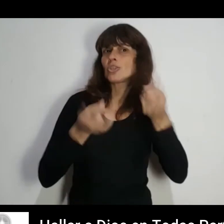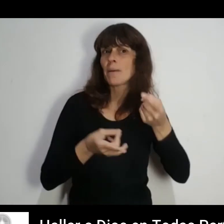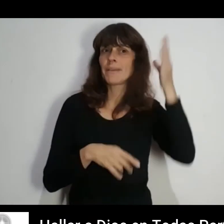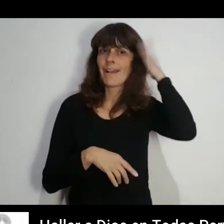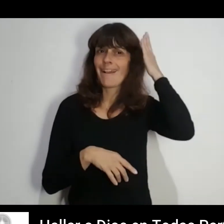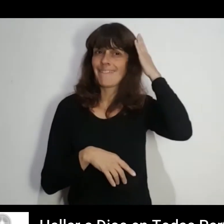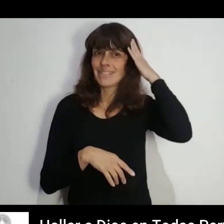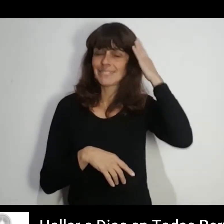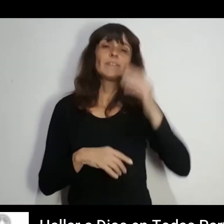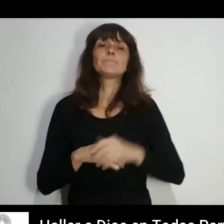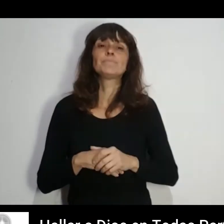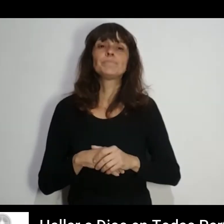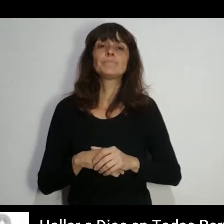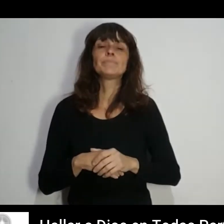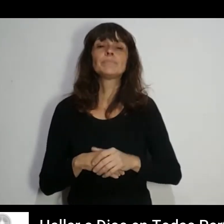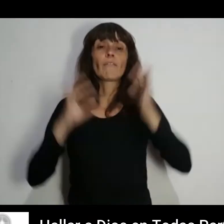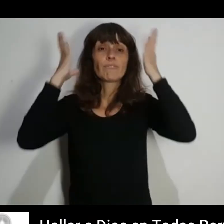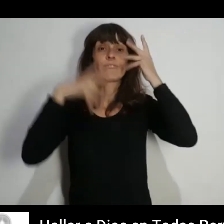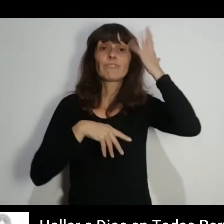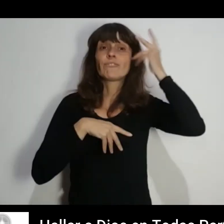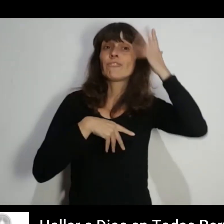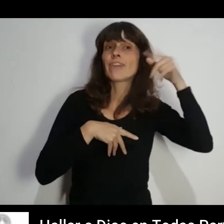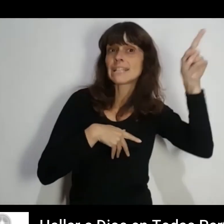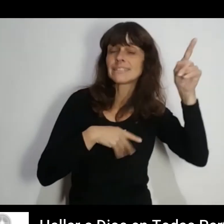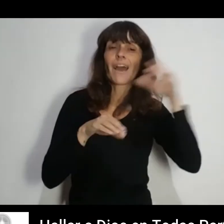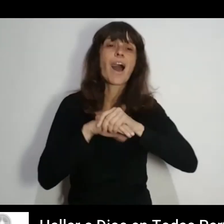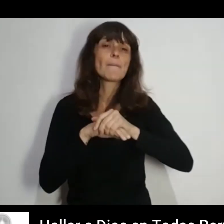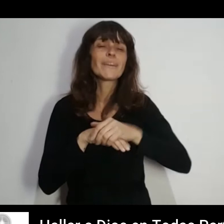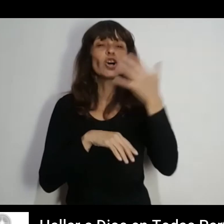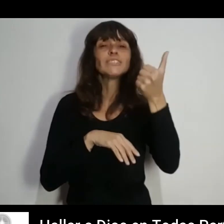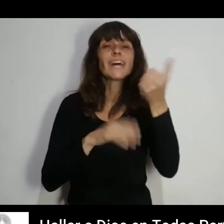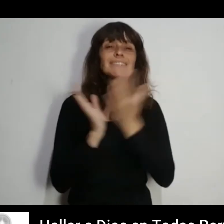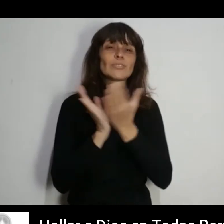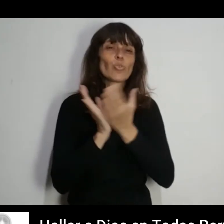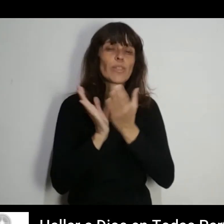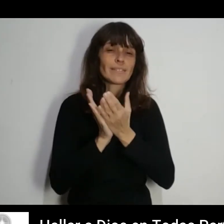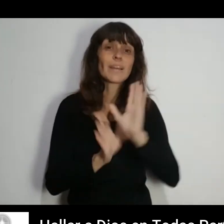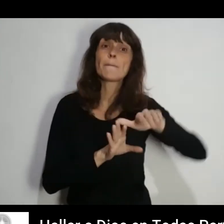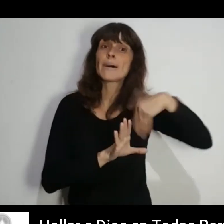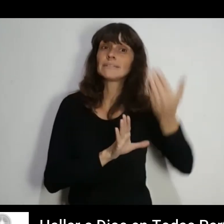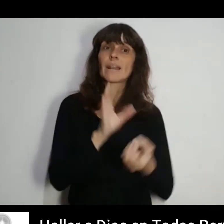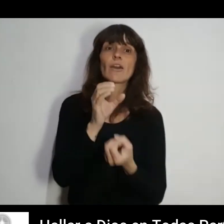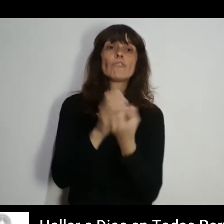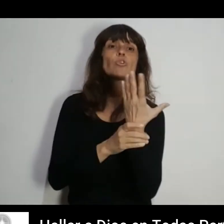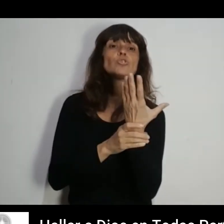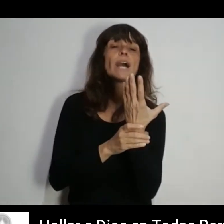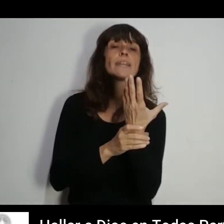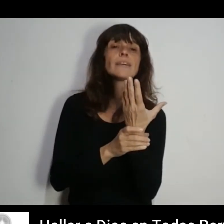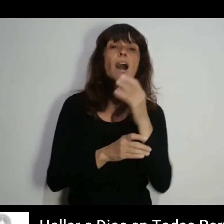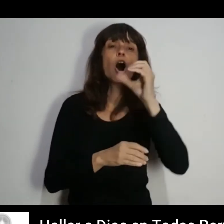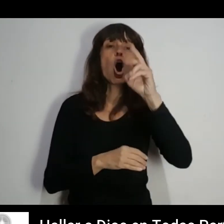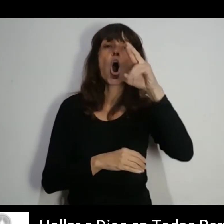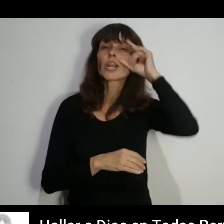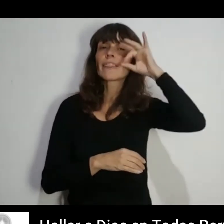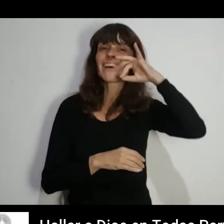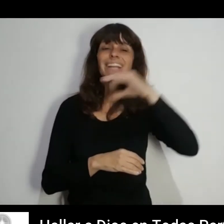Sino también la cabeza En París me hice amigo de seis estudiantes con quienes más tarde Fundaría la orden de